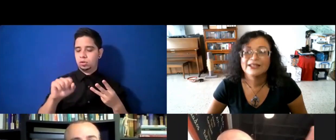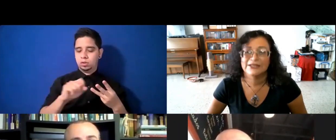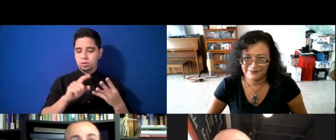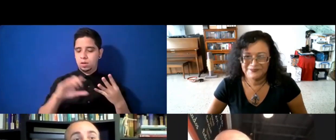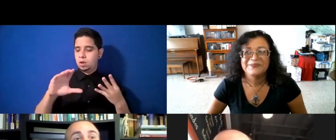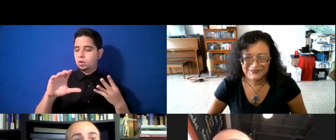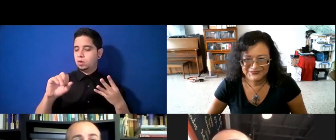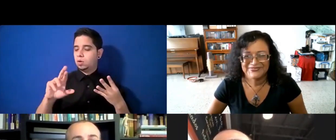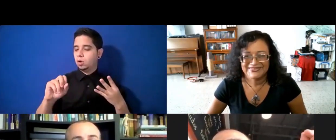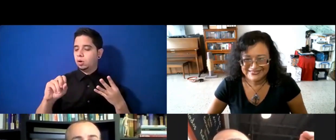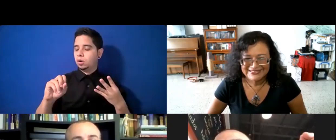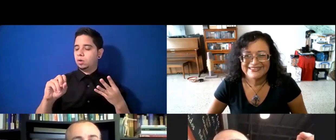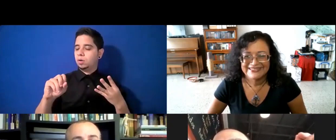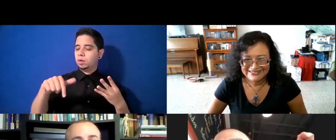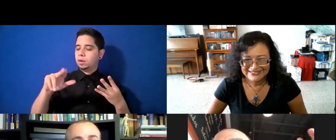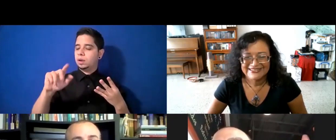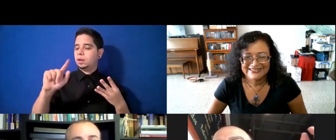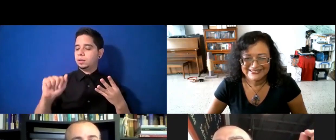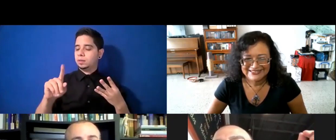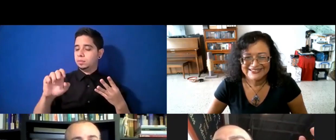también con la salsa de cilantro, tenemos,